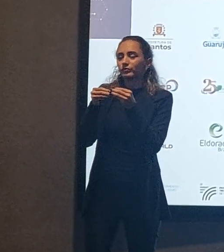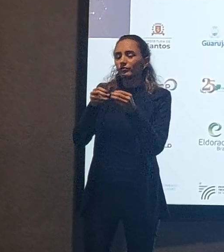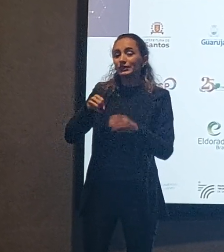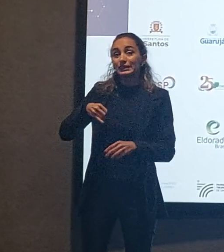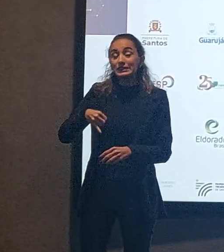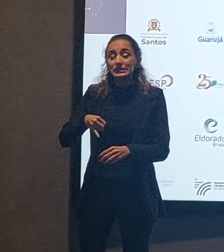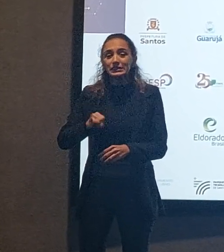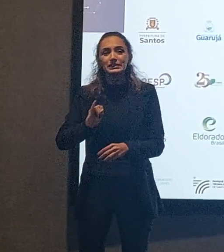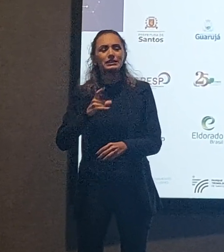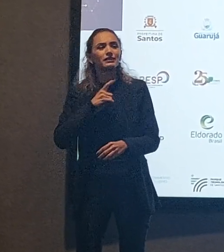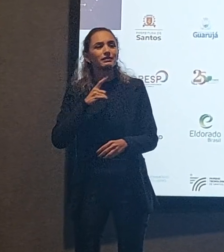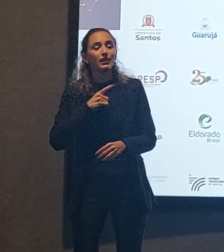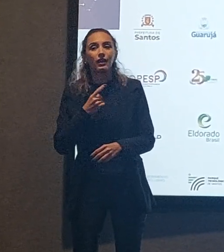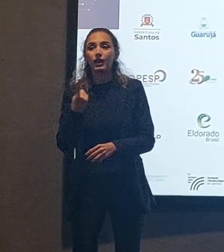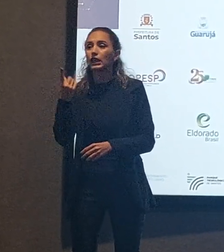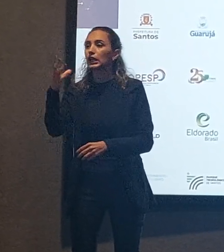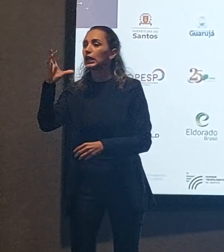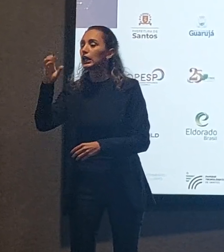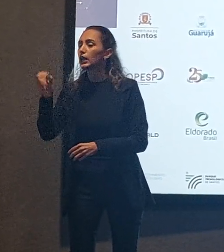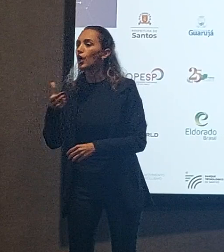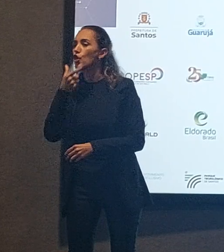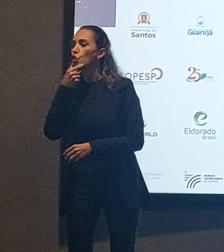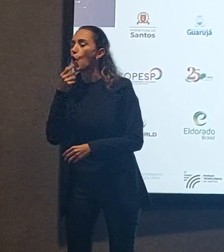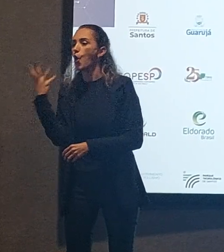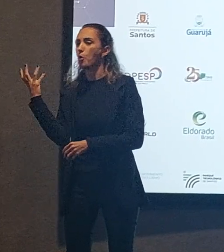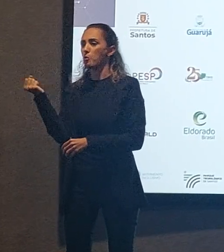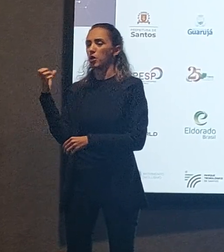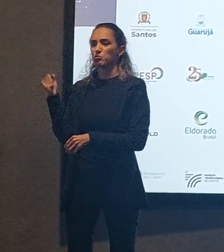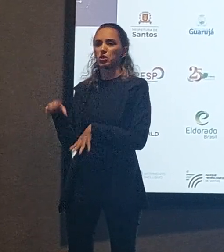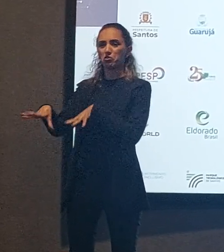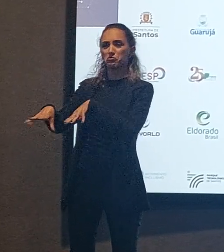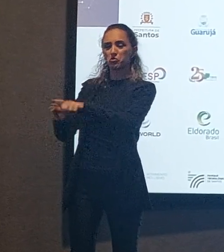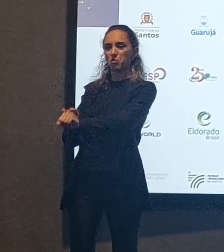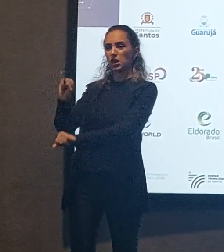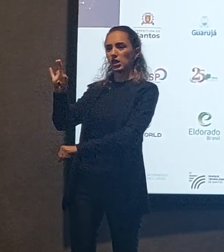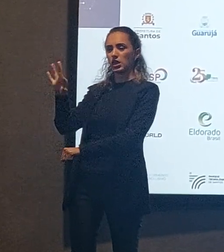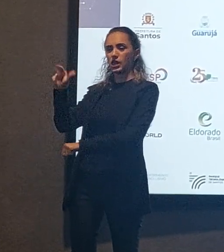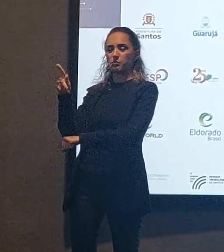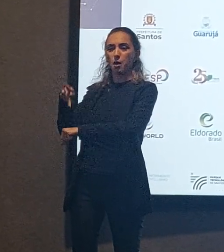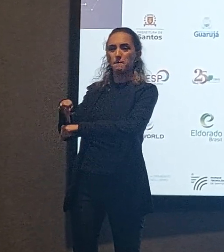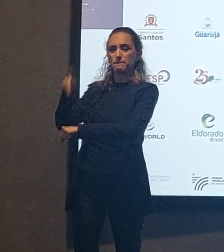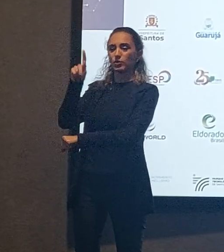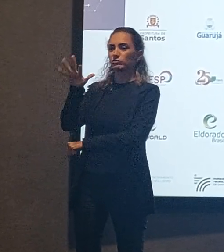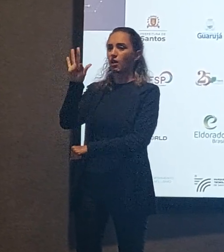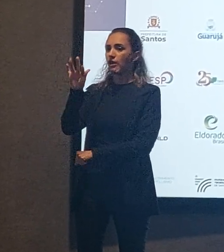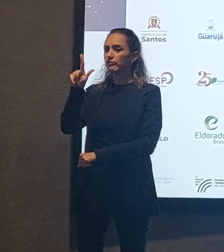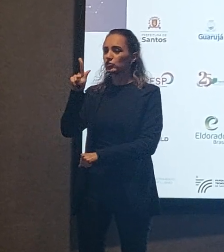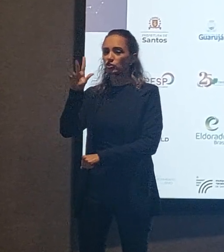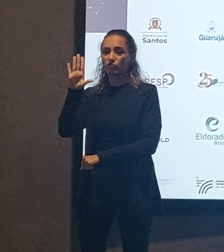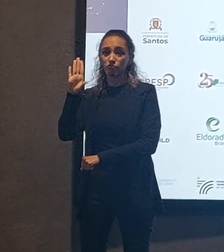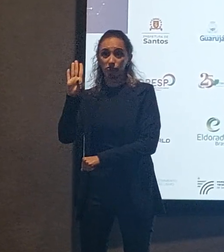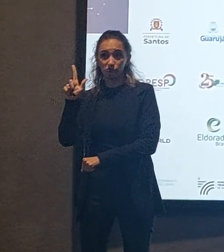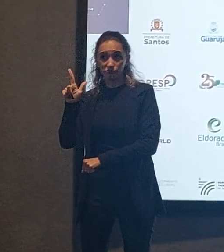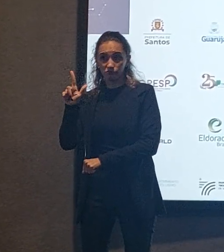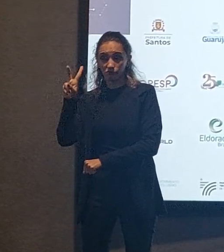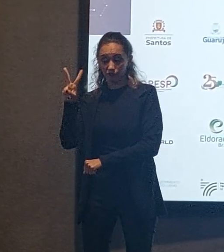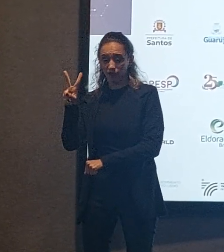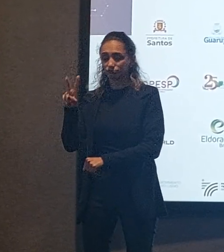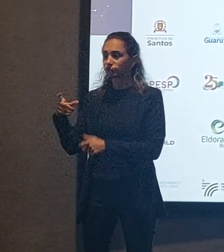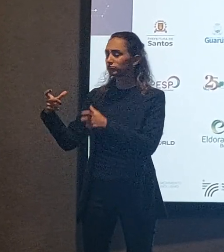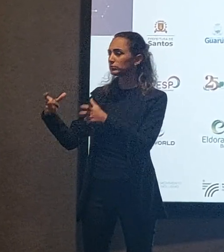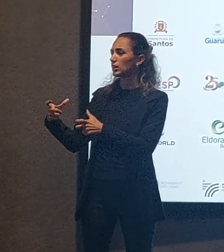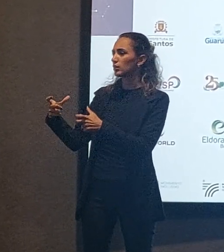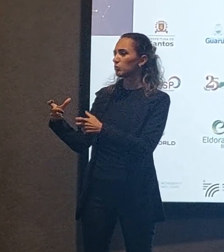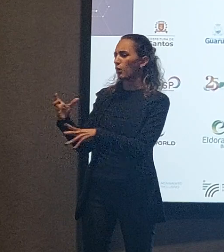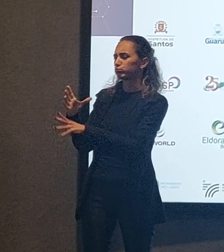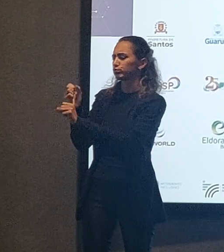a gente tiver 10 homens brancos formados no ITA, na Fundação Getúlio Vargas, numa sala, talvez para